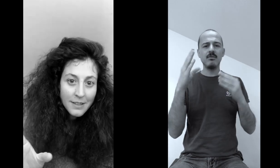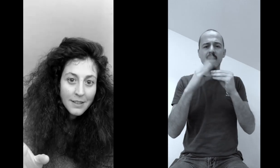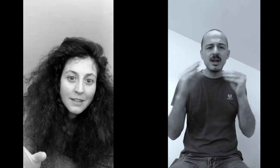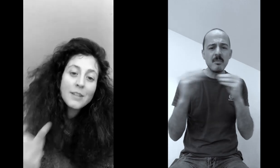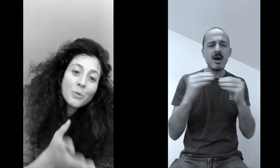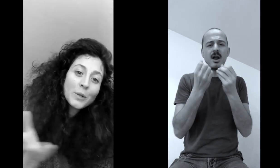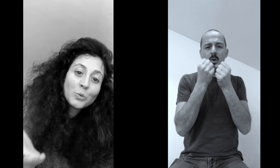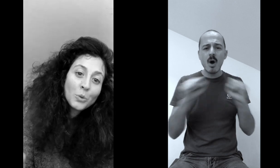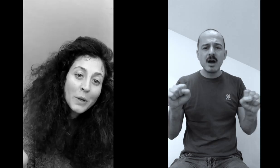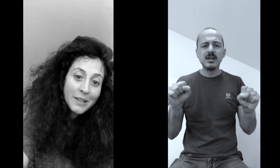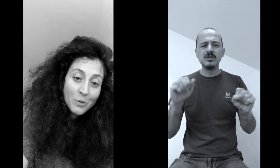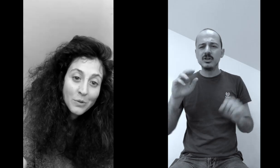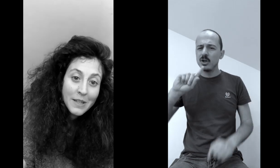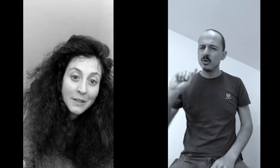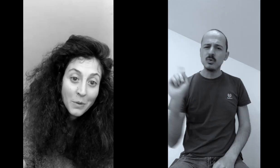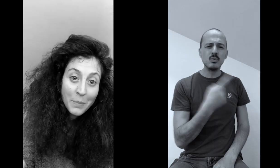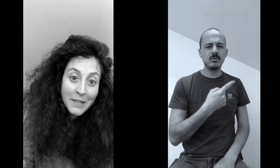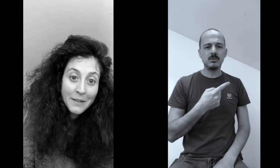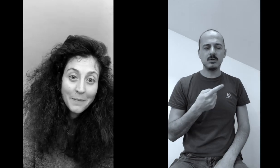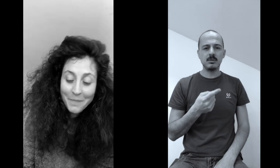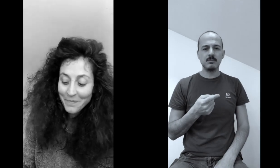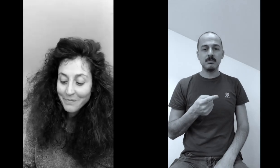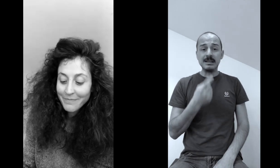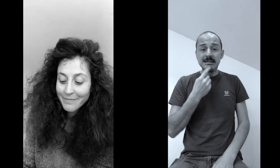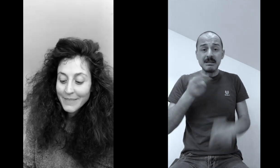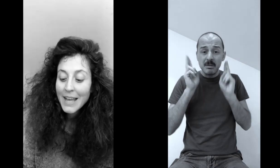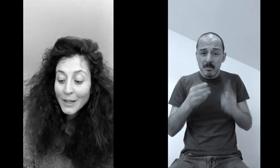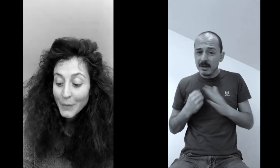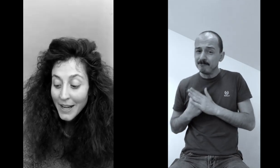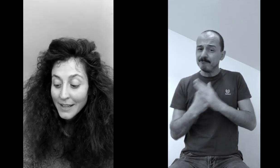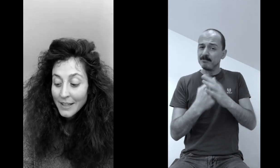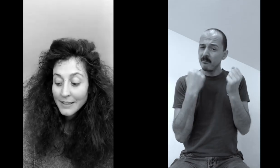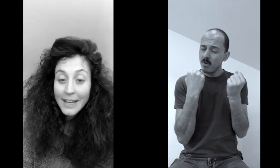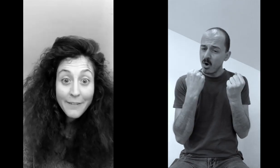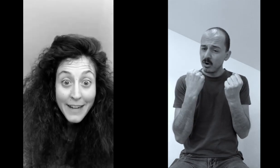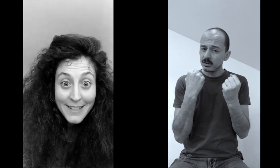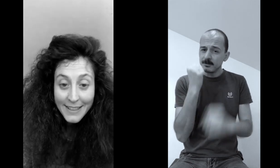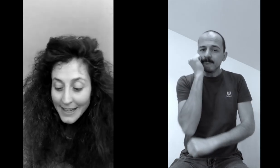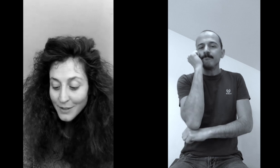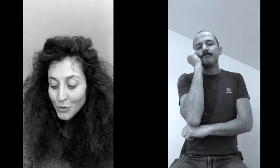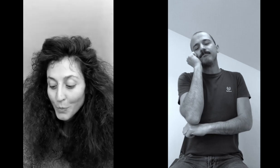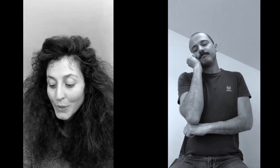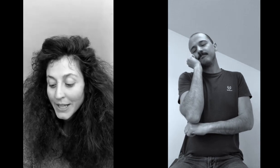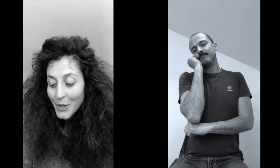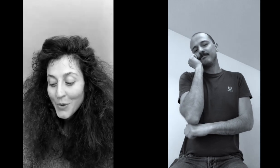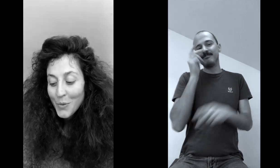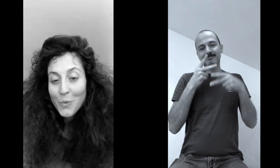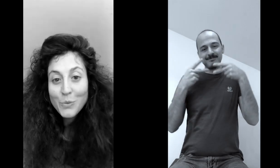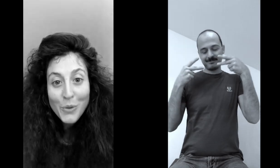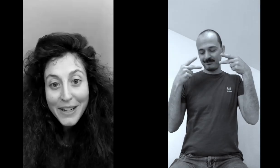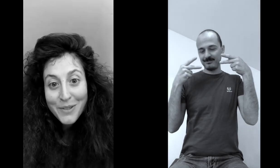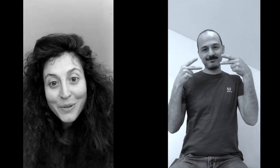e soprattutto quelle che sono state colpite allora dalla finestra ti lancio pure